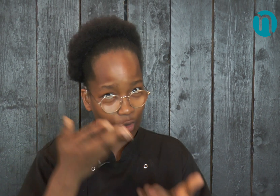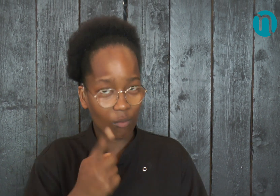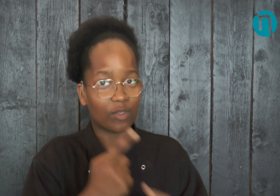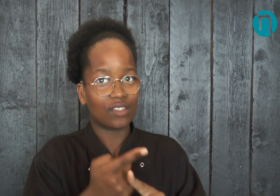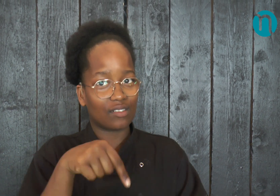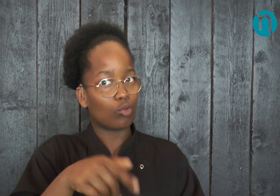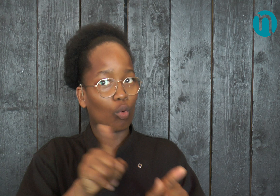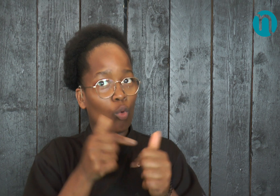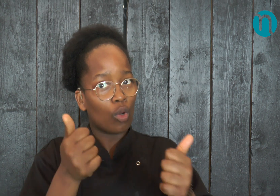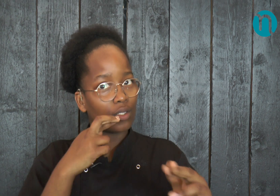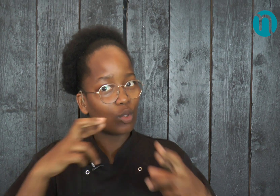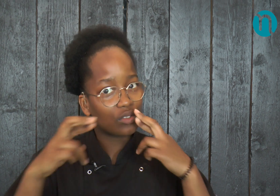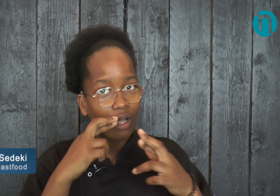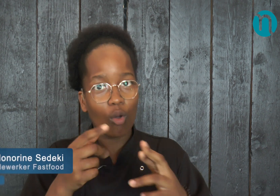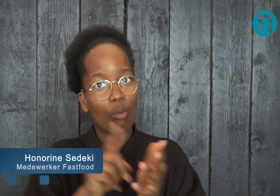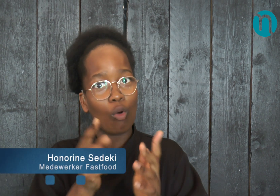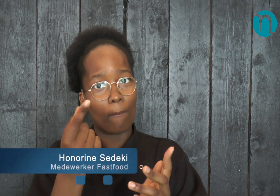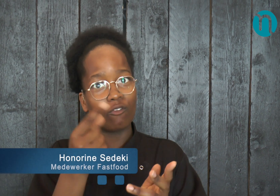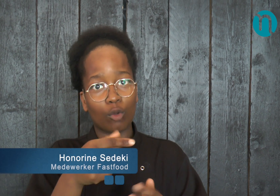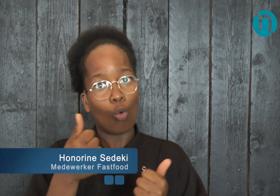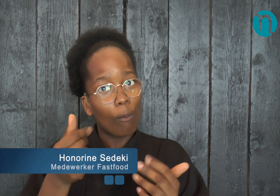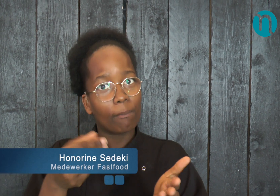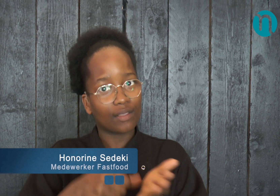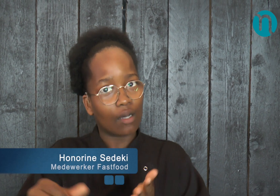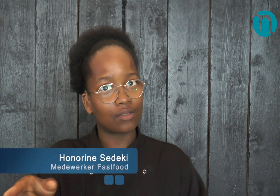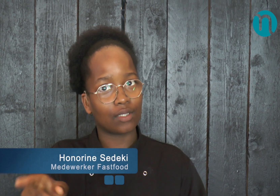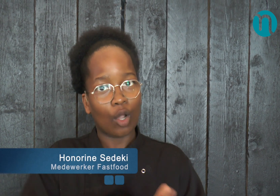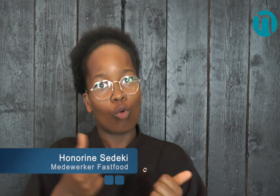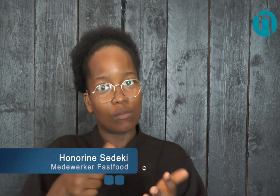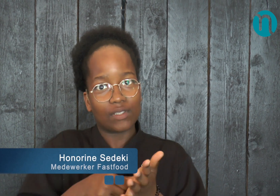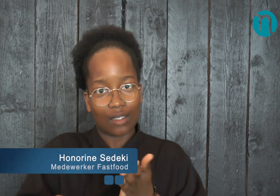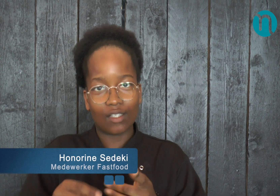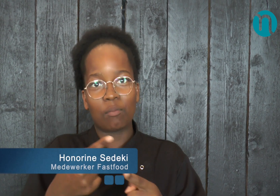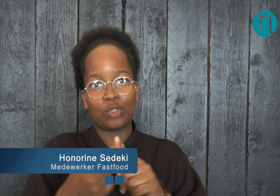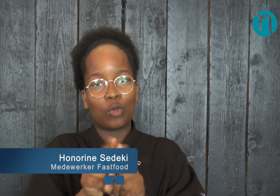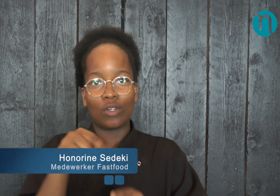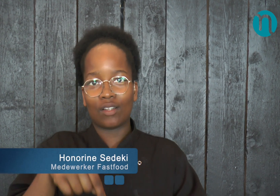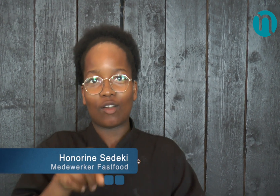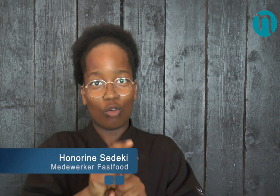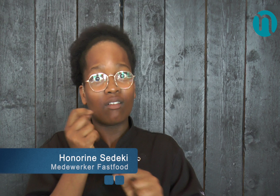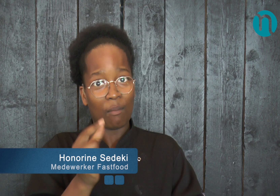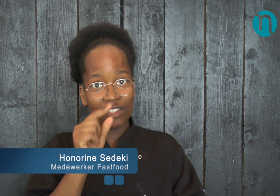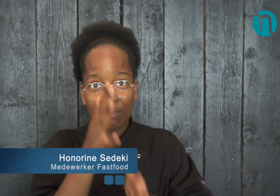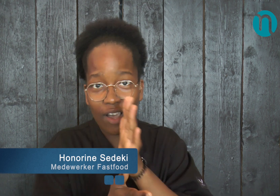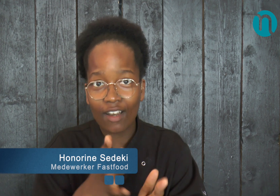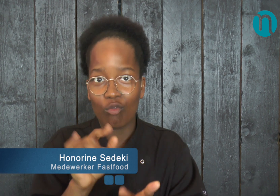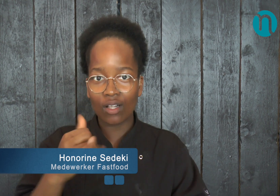doen. Leerlingen zijn zeker welkom en ja, in de horeca werken is ook een job die goed betaalt